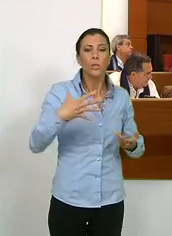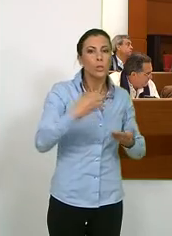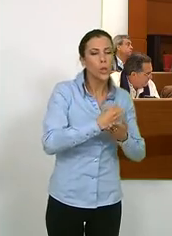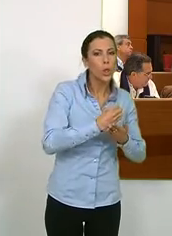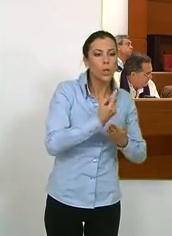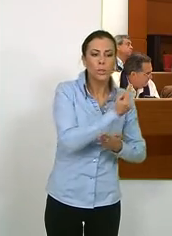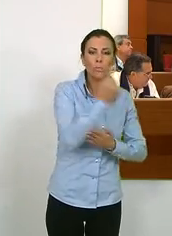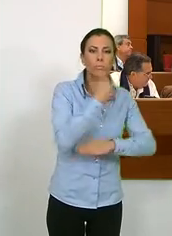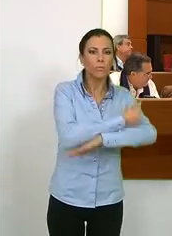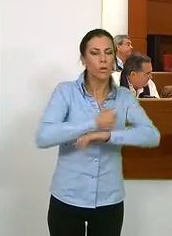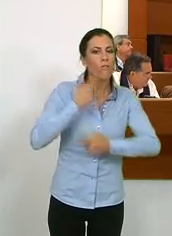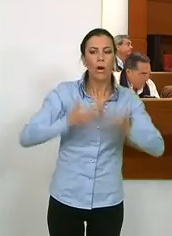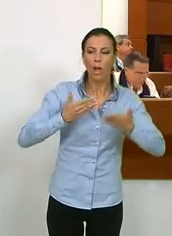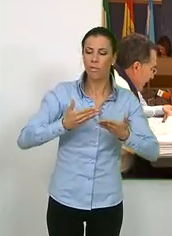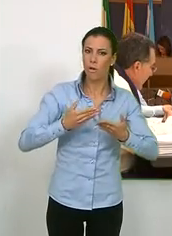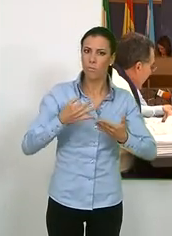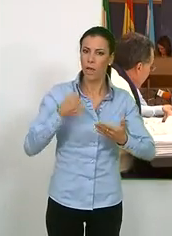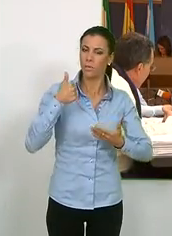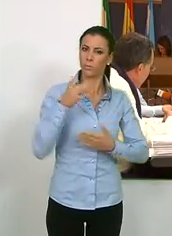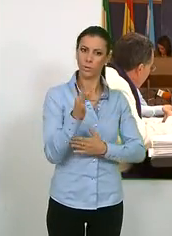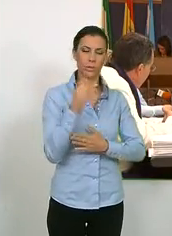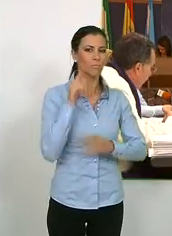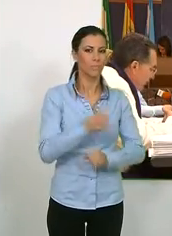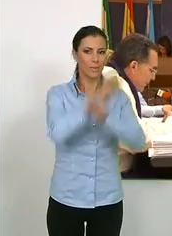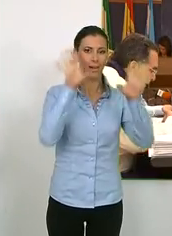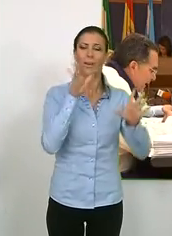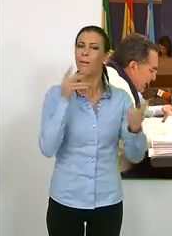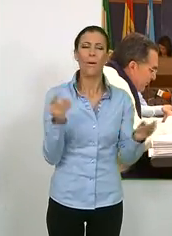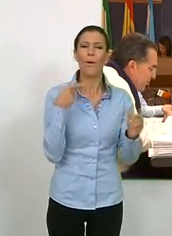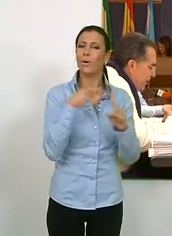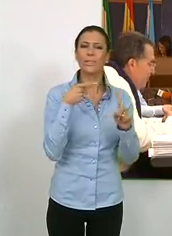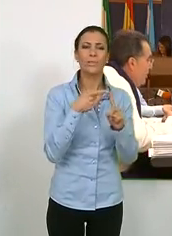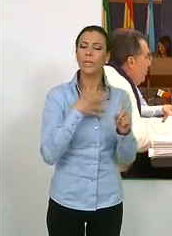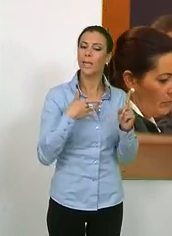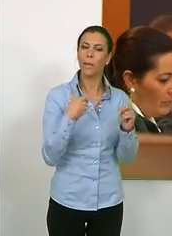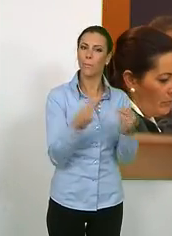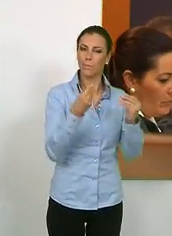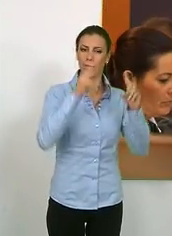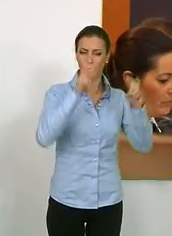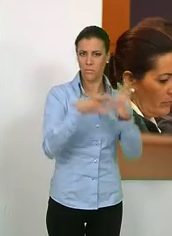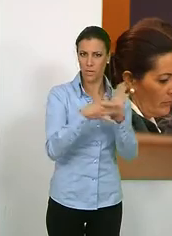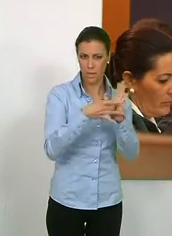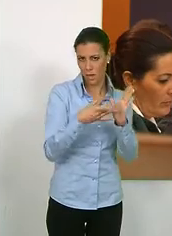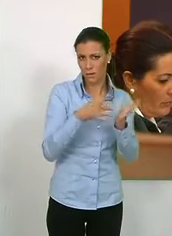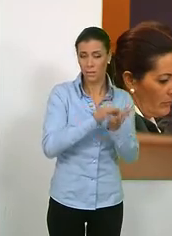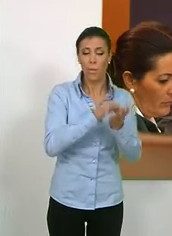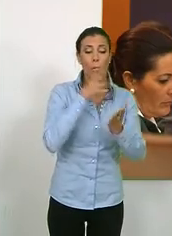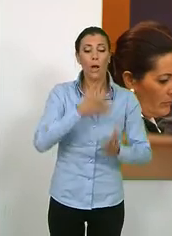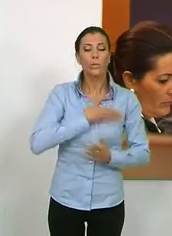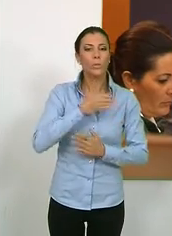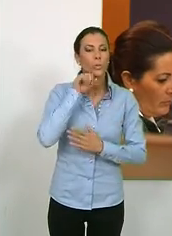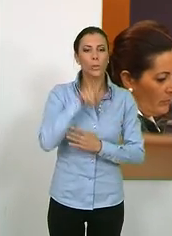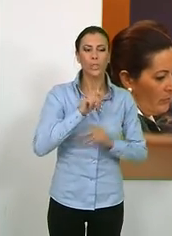cada una de esas iniciativas. El objetivo es mejorar la calidad del servicio que el Ayuntamiento de Motril